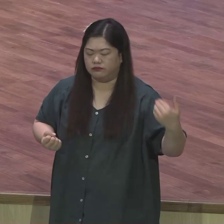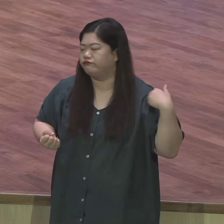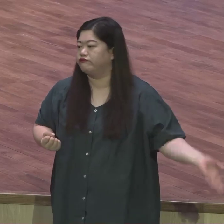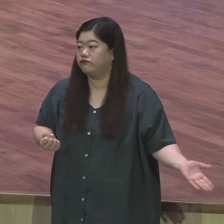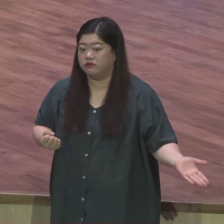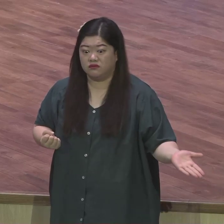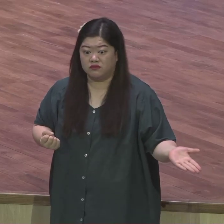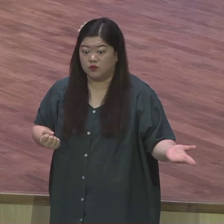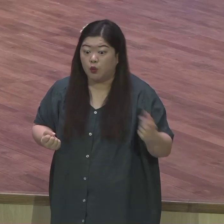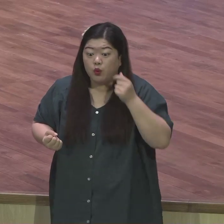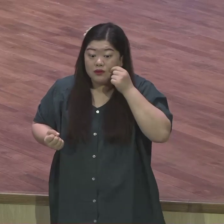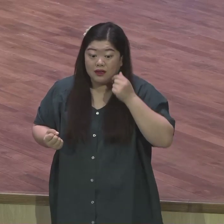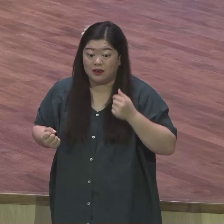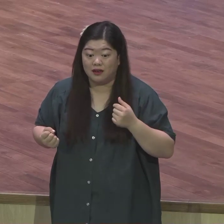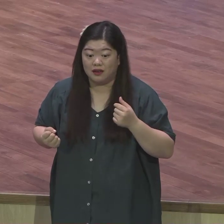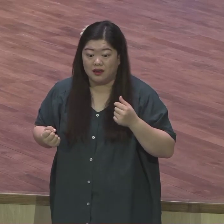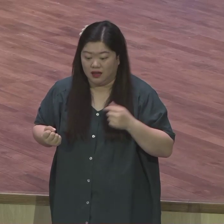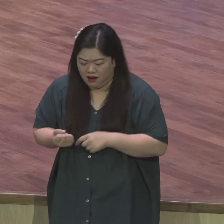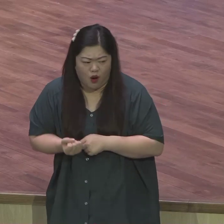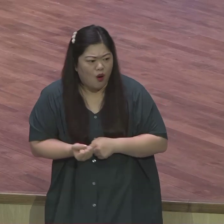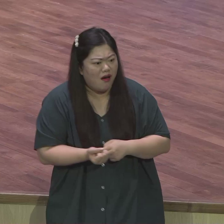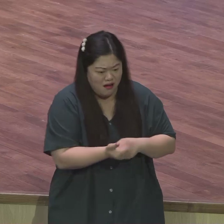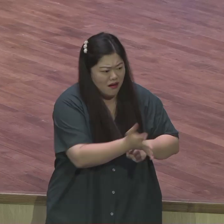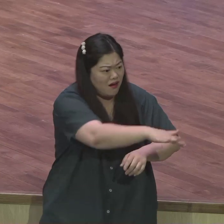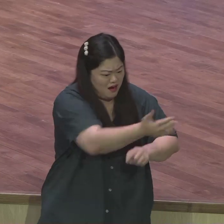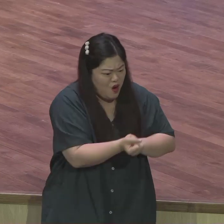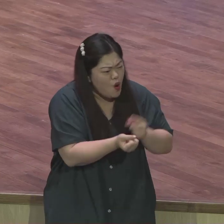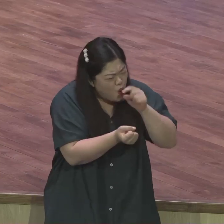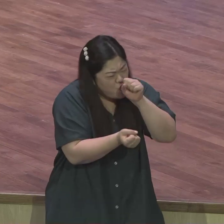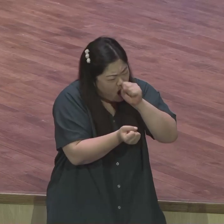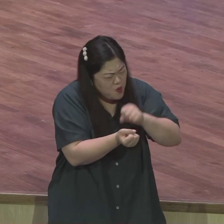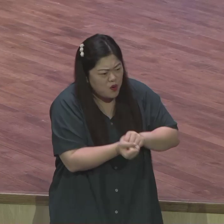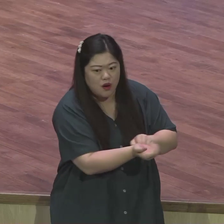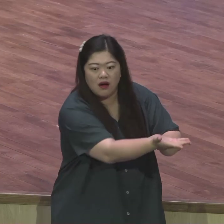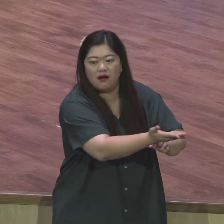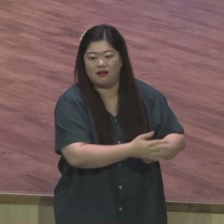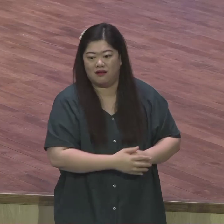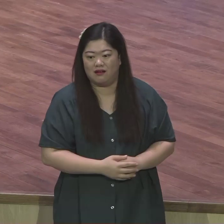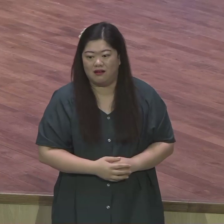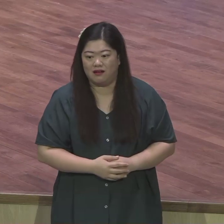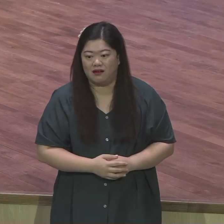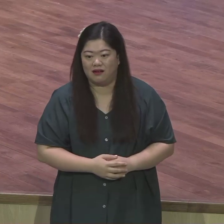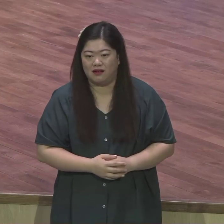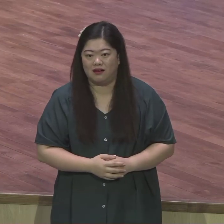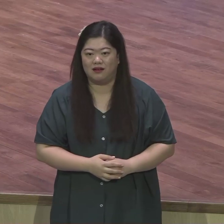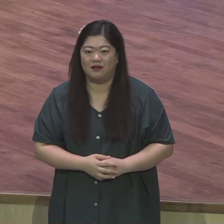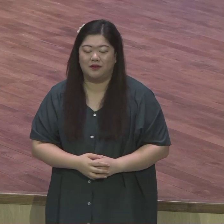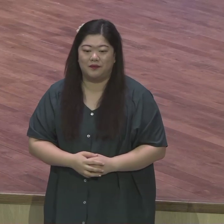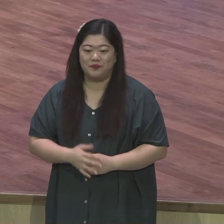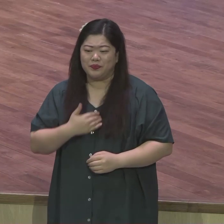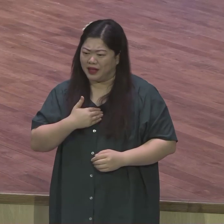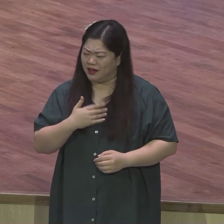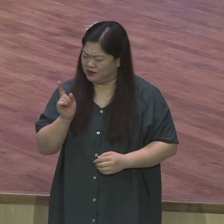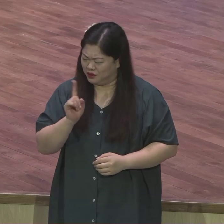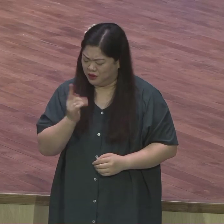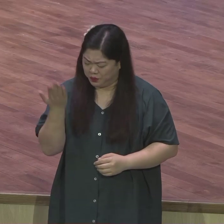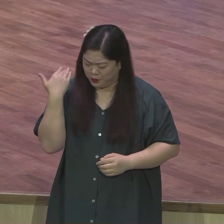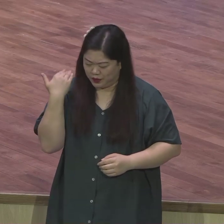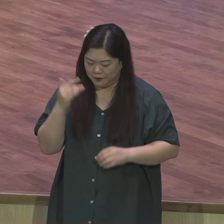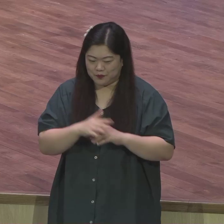하든지 복음을 한번 듣게 하도록 내가 뒤에 동영상 뭐냐 엄청 영상을 많이 봤더만 내가 들어가서 효잔치